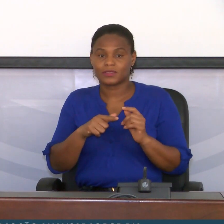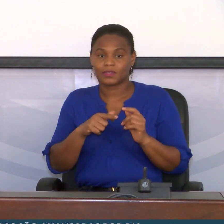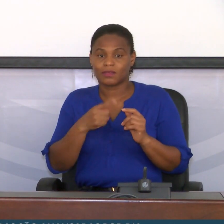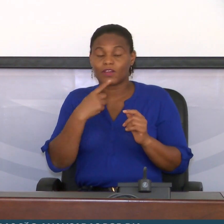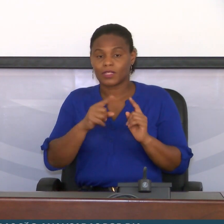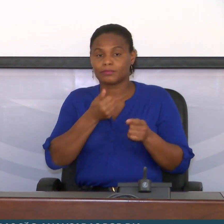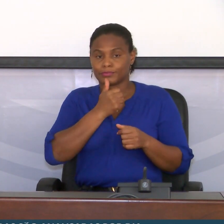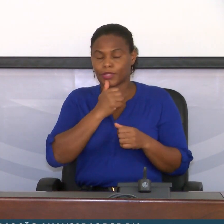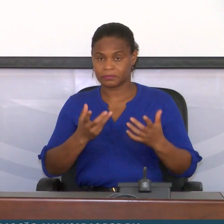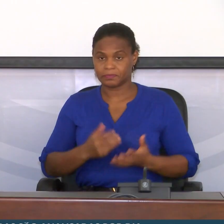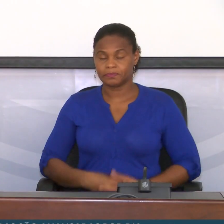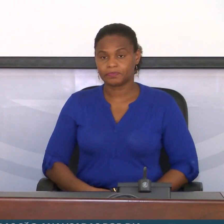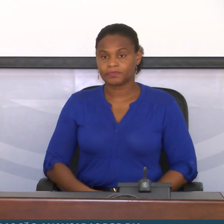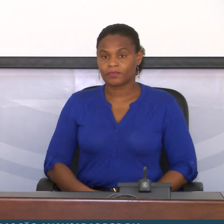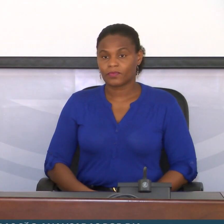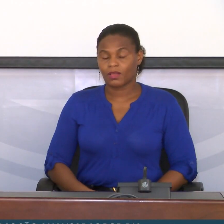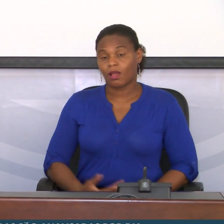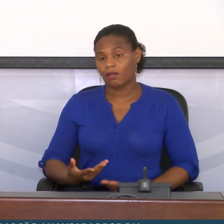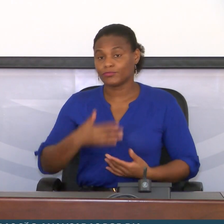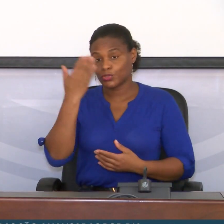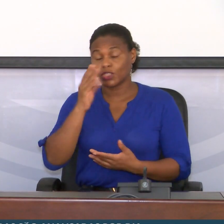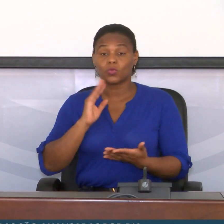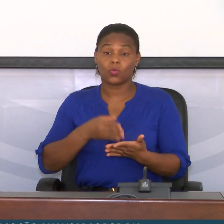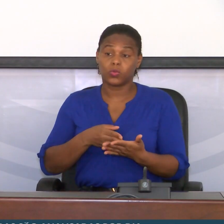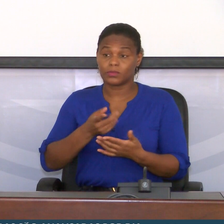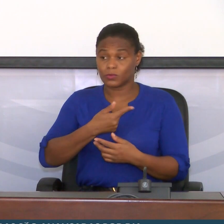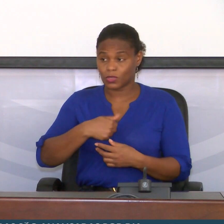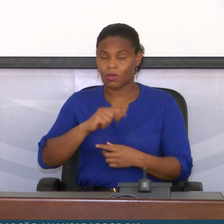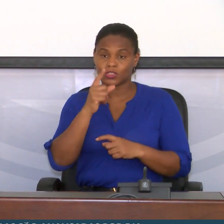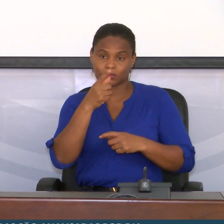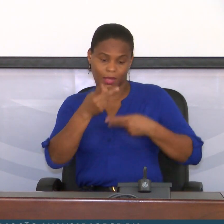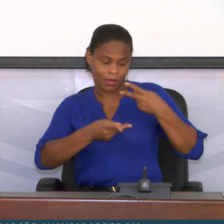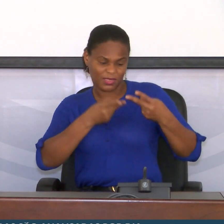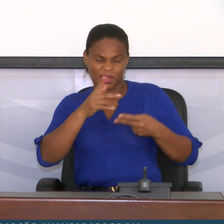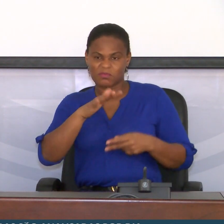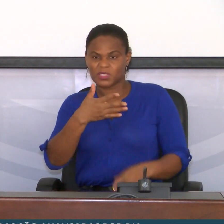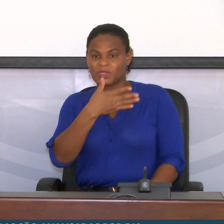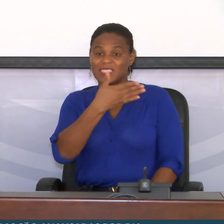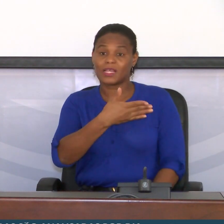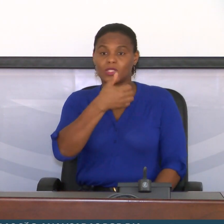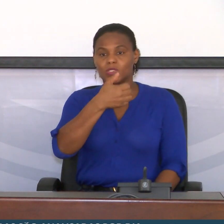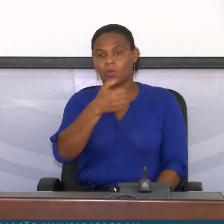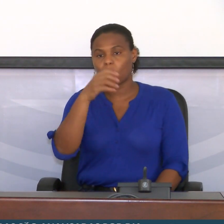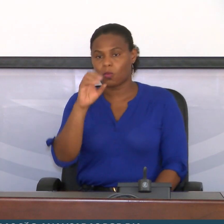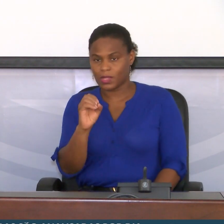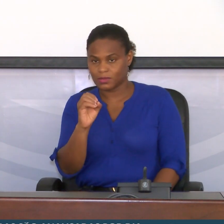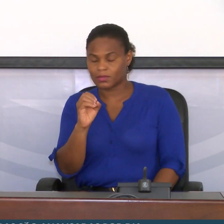acertadas. Nos últimos dias, nós temos estado a analisar cerca de 150